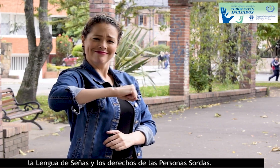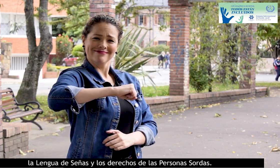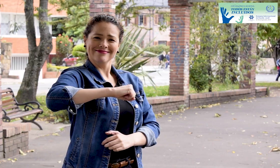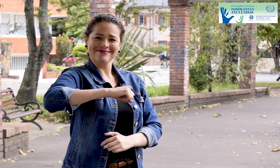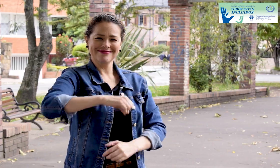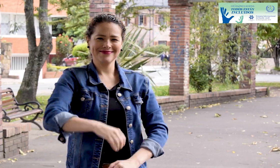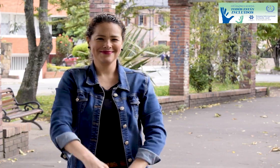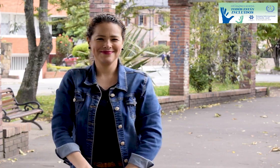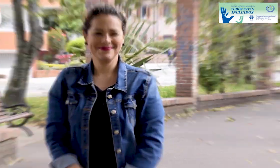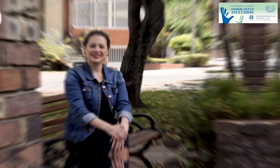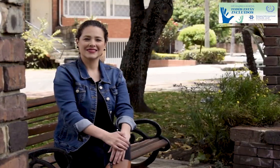sordas.